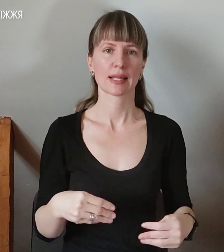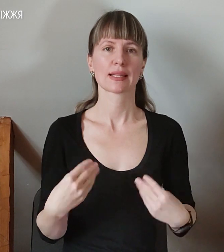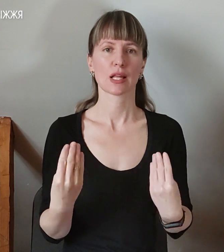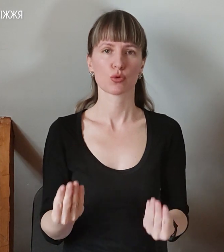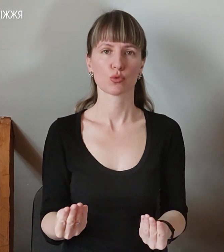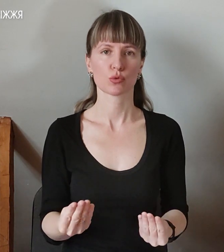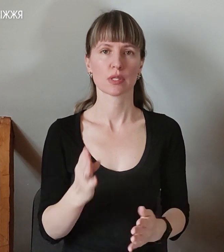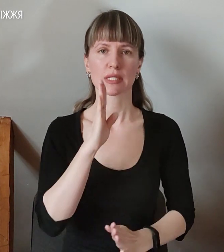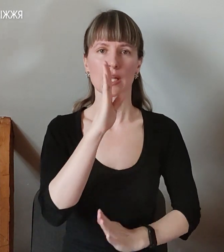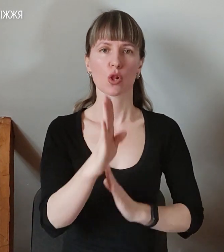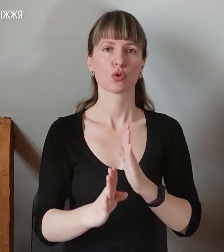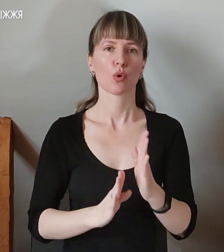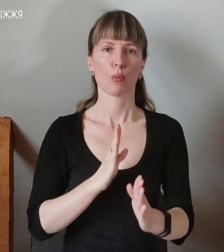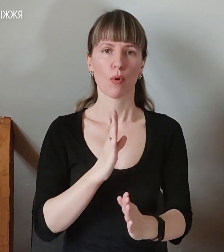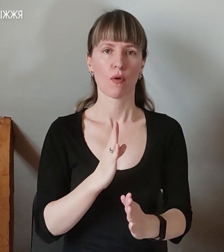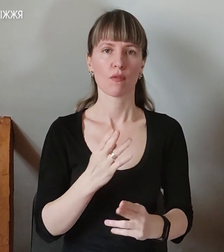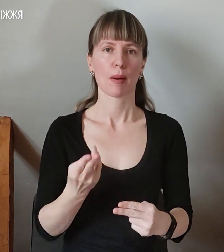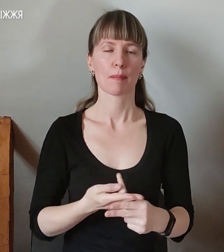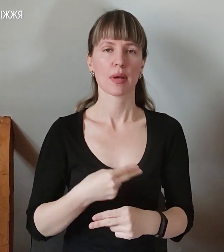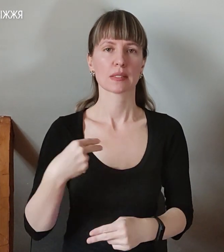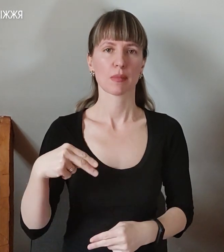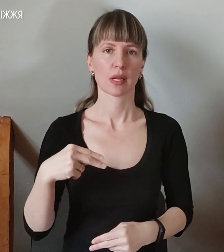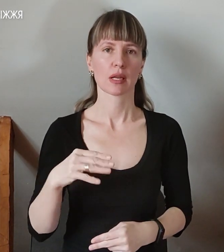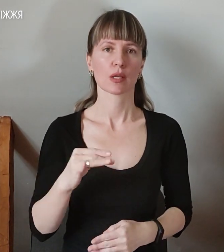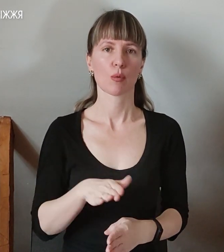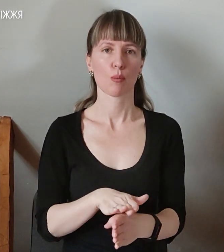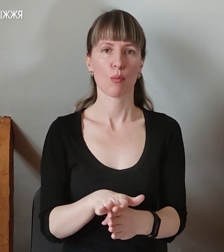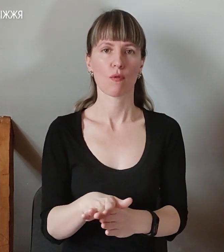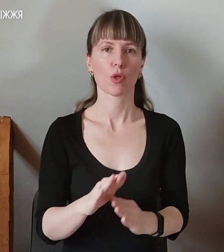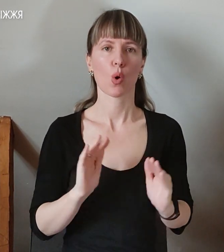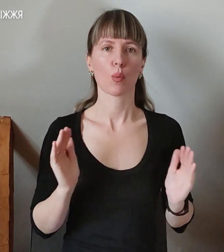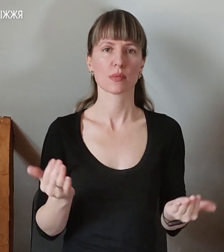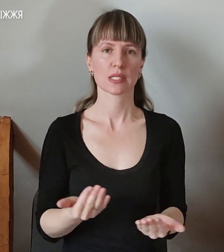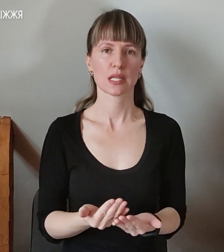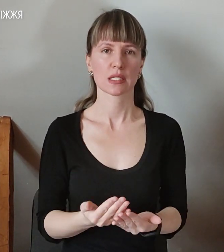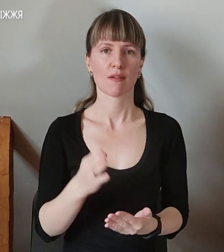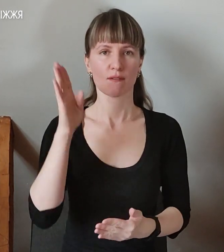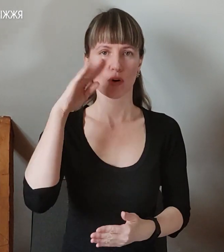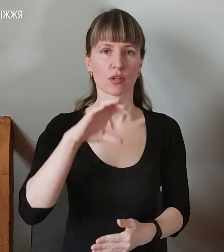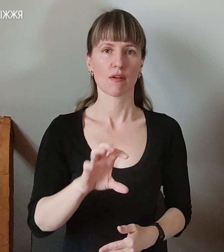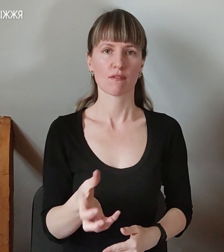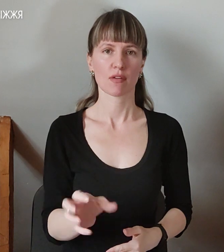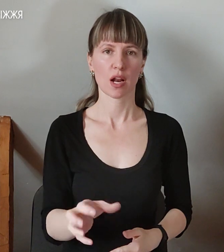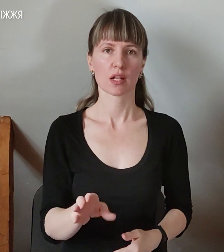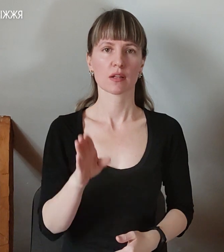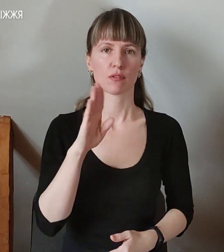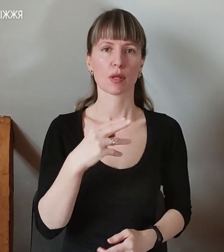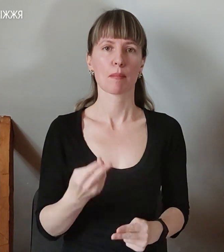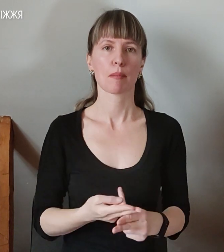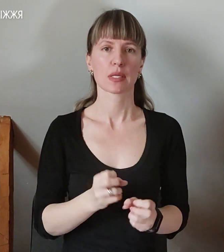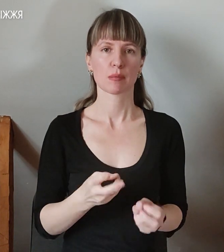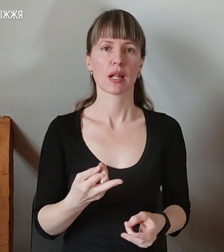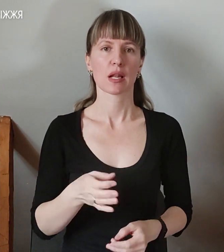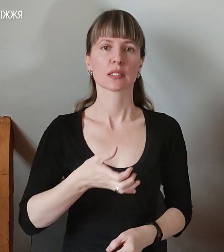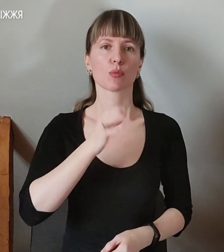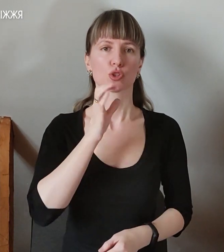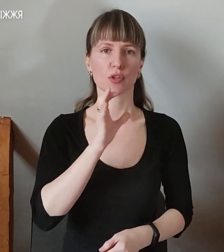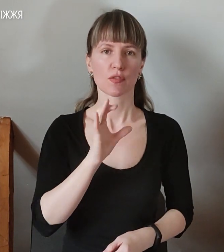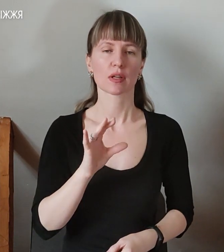цілодобово, безперервно та в повному обсязі. Вода в кранах споживачів безпечна для споживання та відповідає